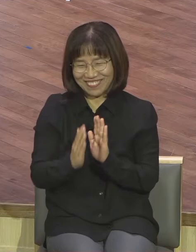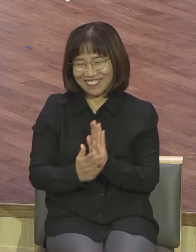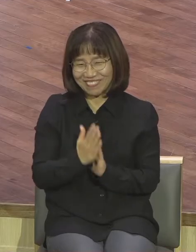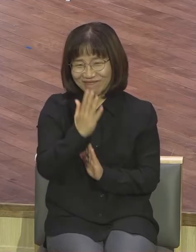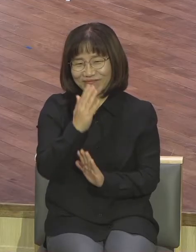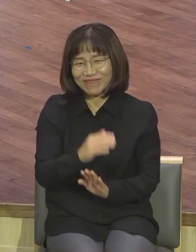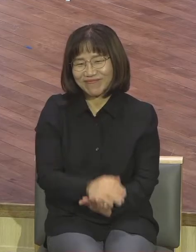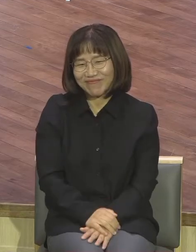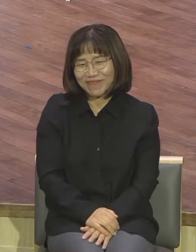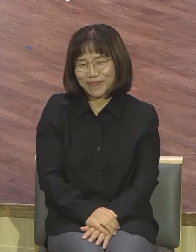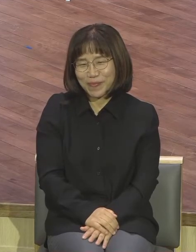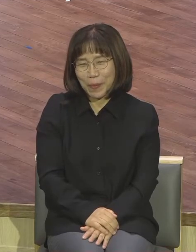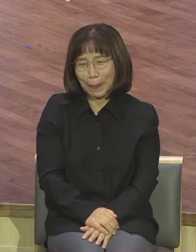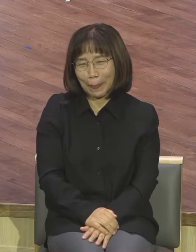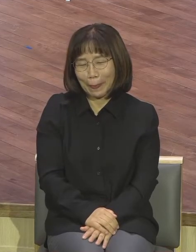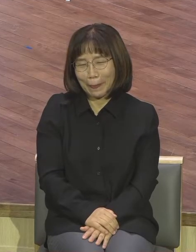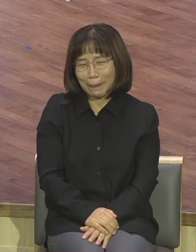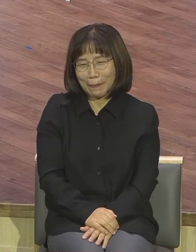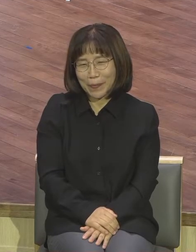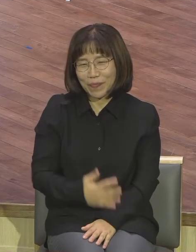그럼 이 바짝바짝하면 어떻게 돼요? 움직이면 어떻게 돼요?